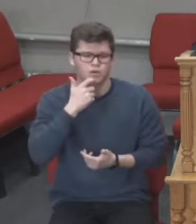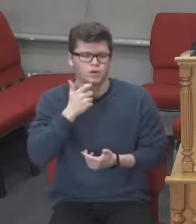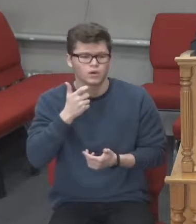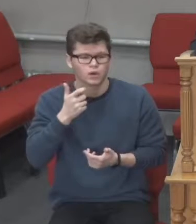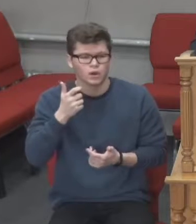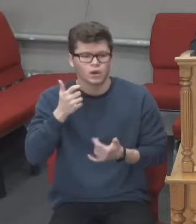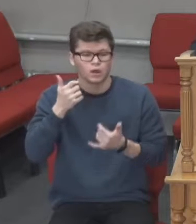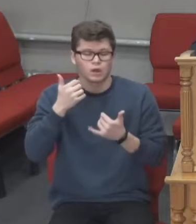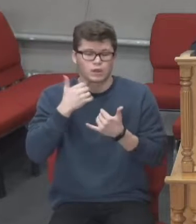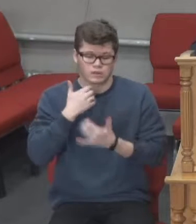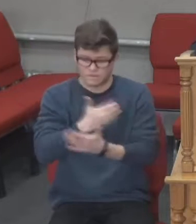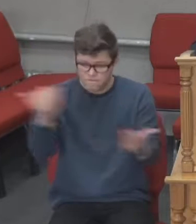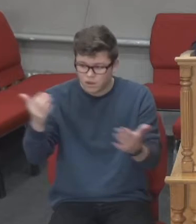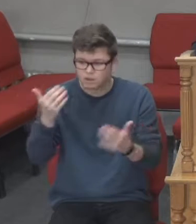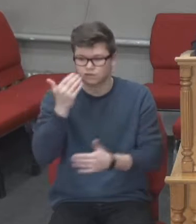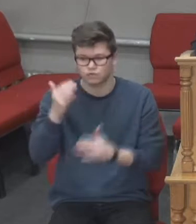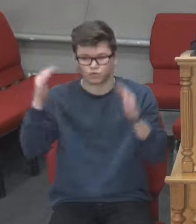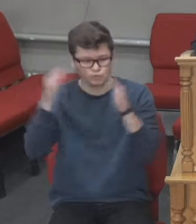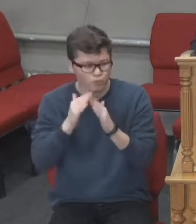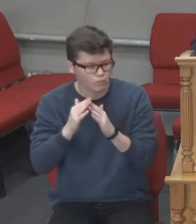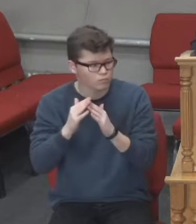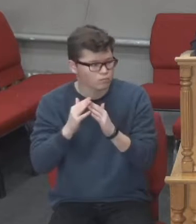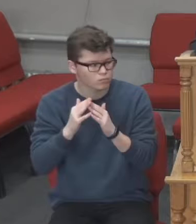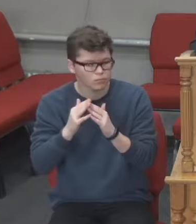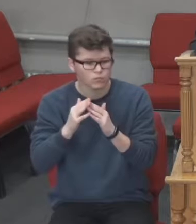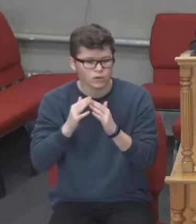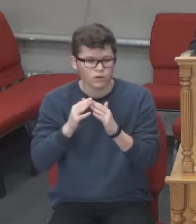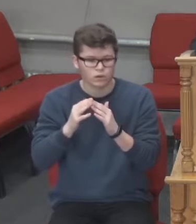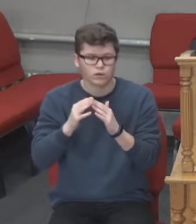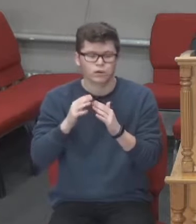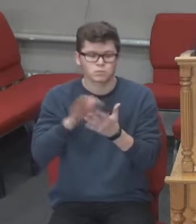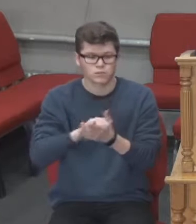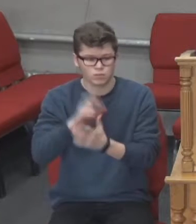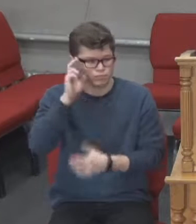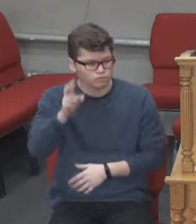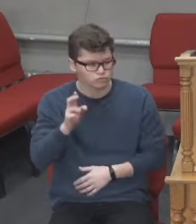для вас, для ваших осель, мир Божий.